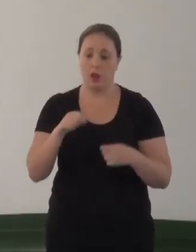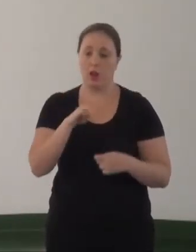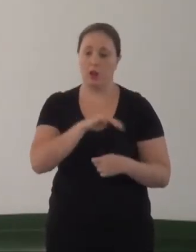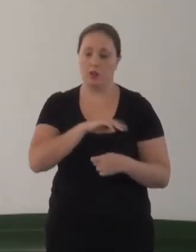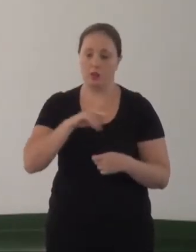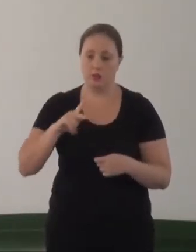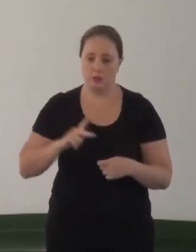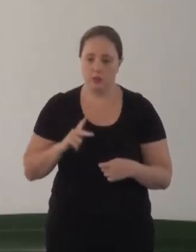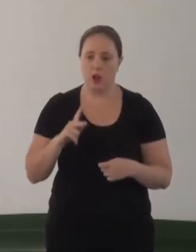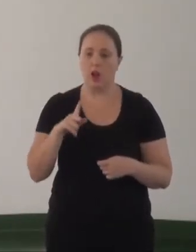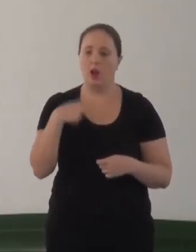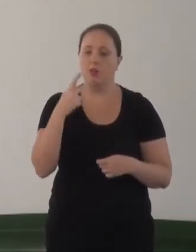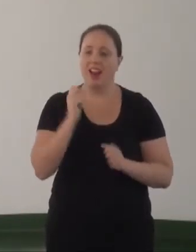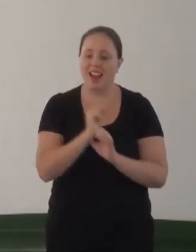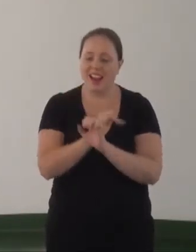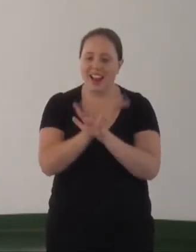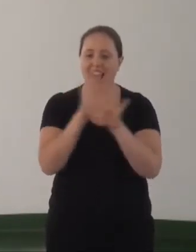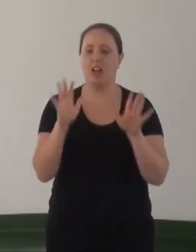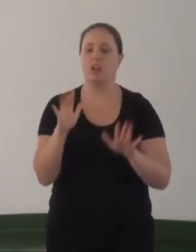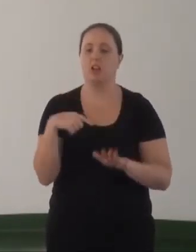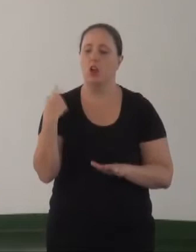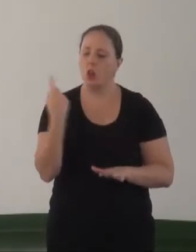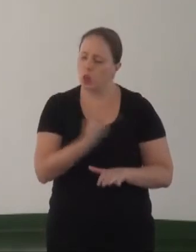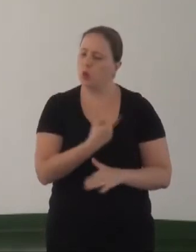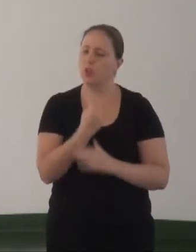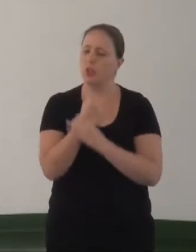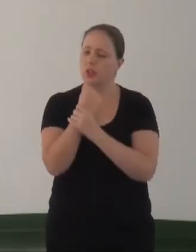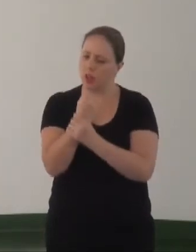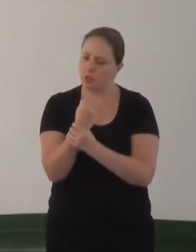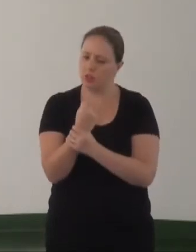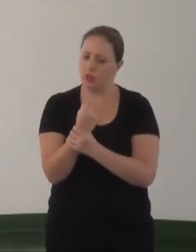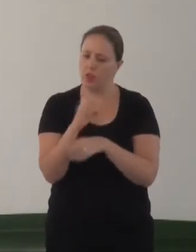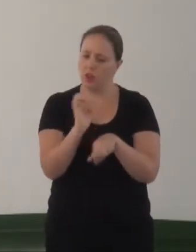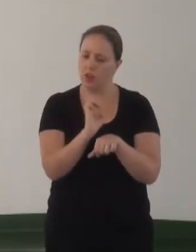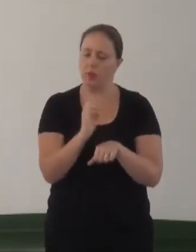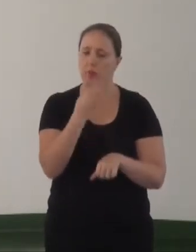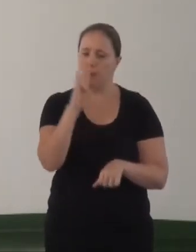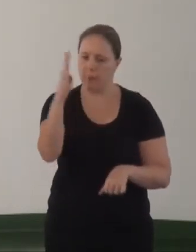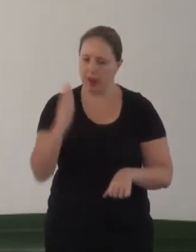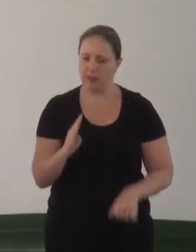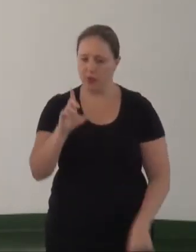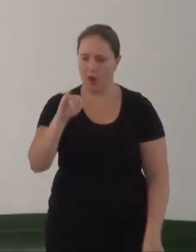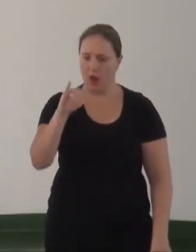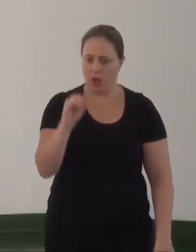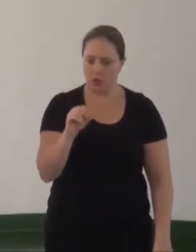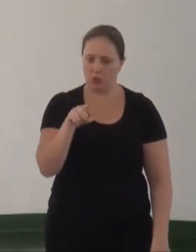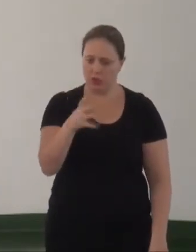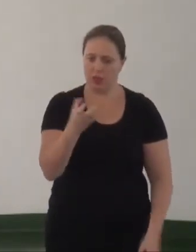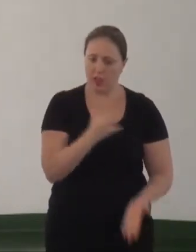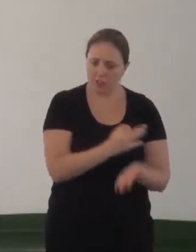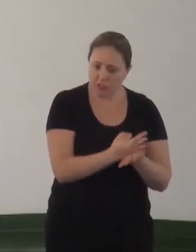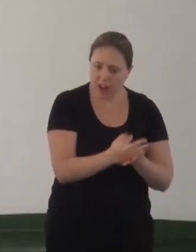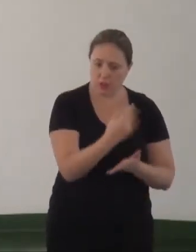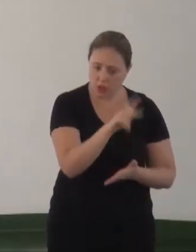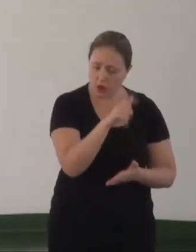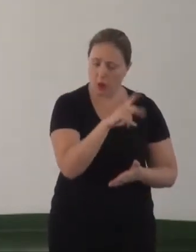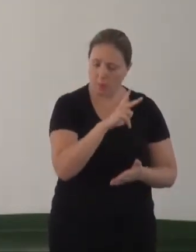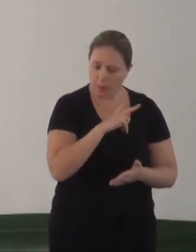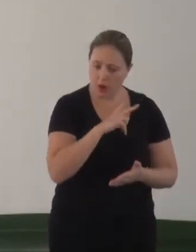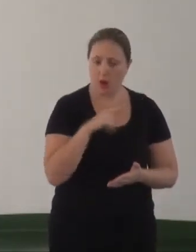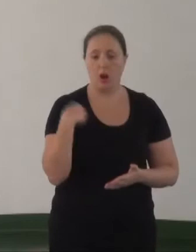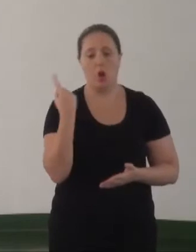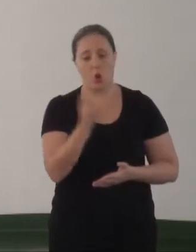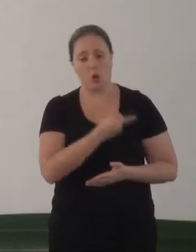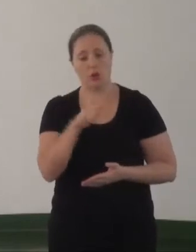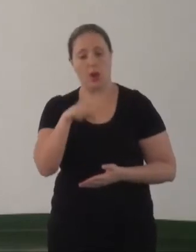Público diga claramente, nós garantimos o Estado Laico. Se você quer ter uma fé religiosa, ela é do cunho privado. Nós